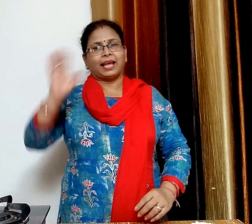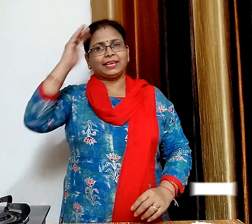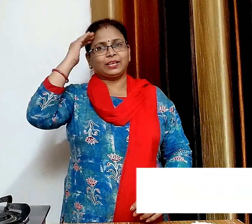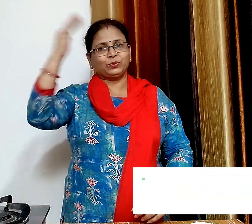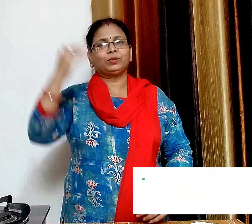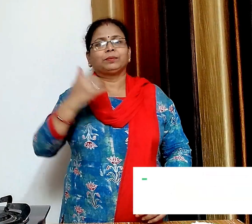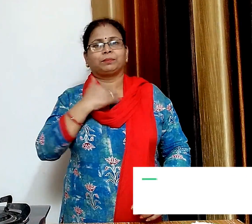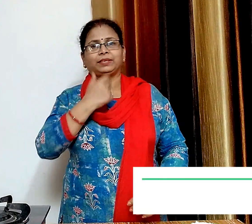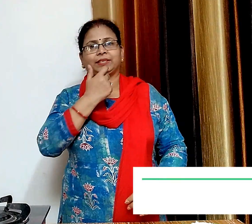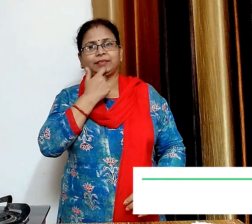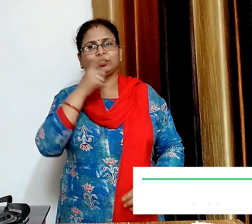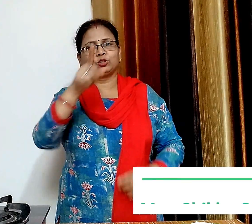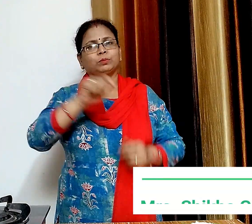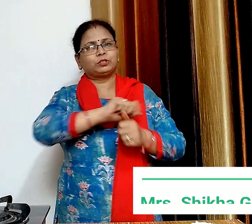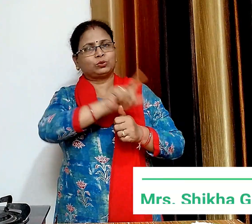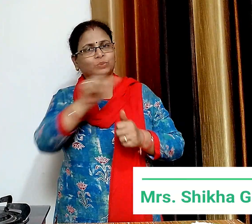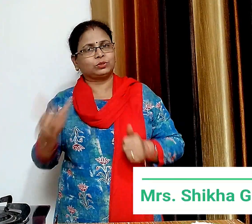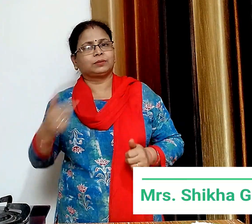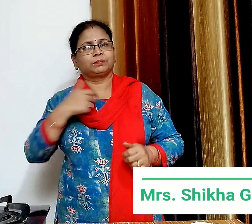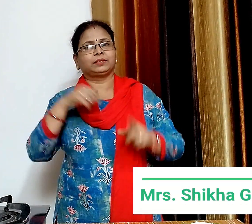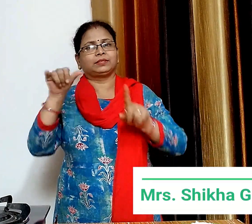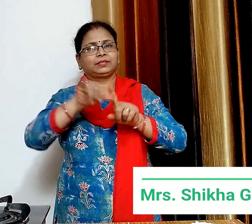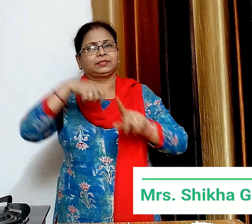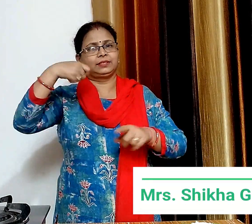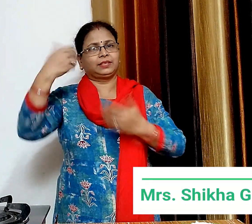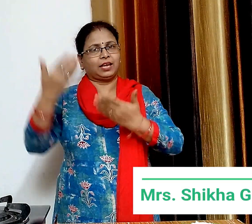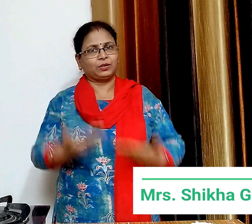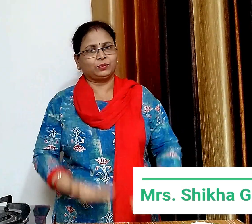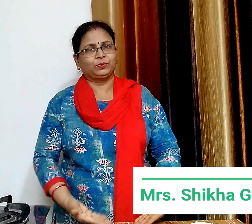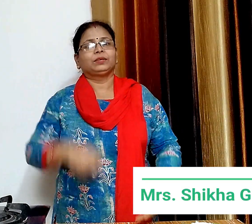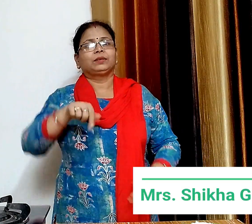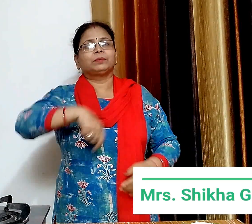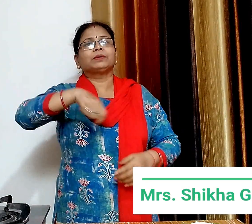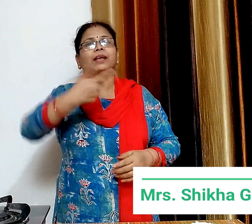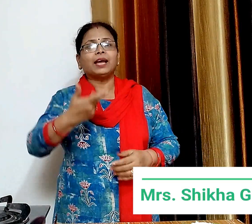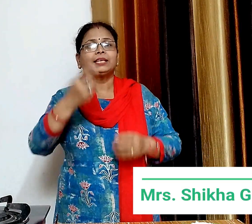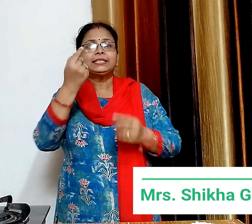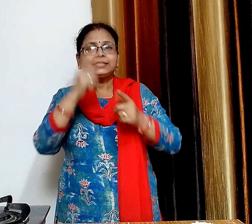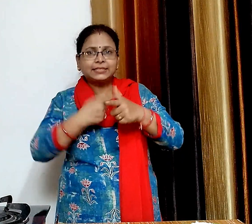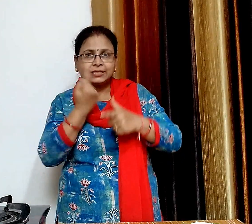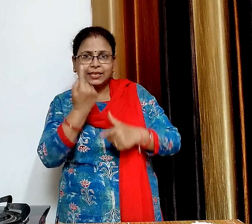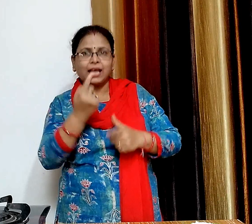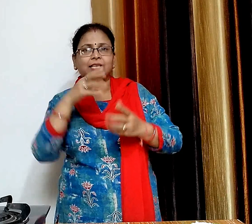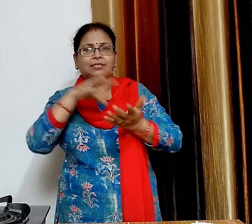हेलो फ्रेंड्स मैं शिखा आप सभी का अपने यूट्यूट पेनल पर स्वागत करती हूँ आज हम जीड़ा राइस बनाएंगे